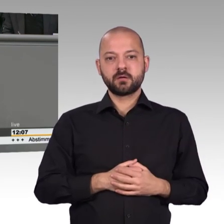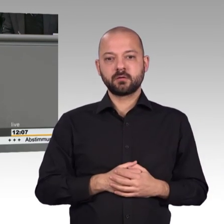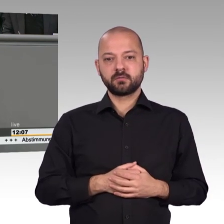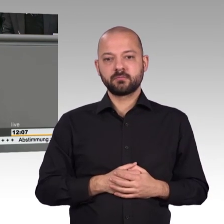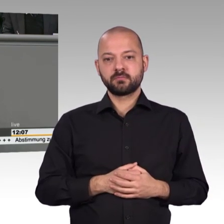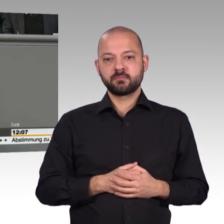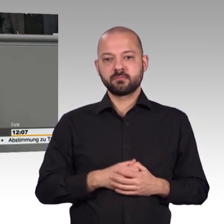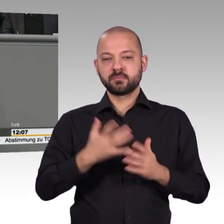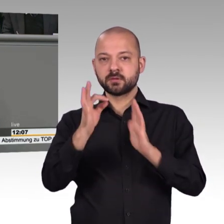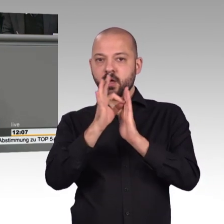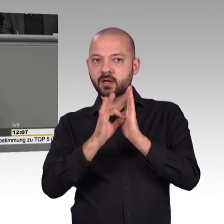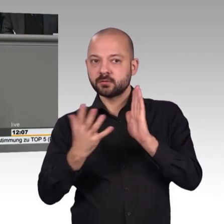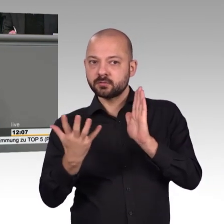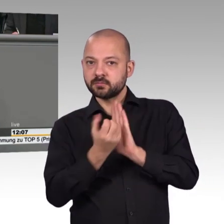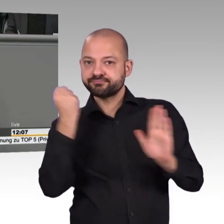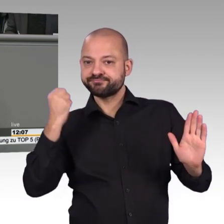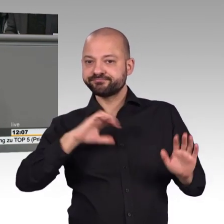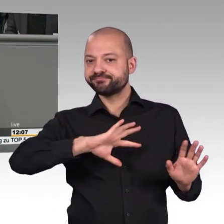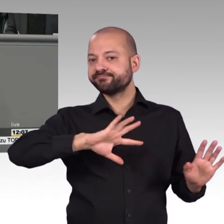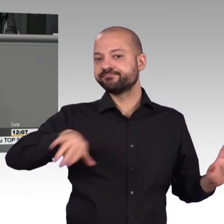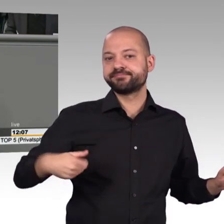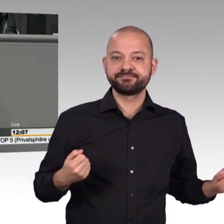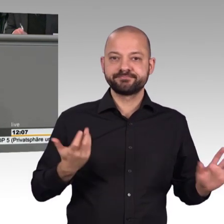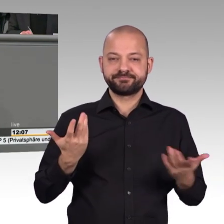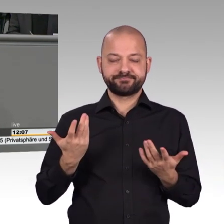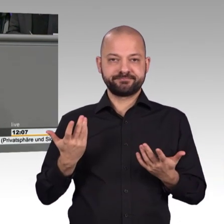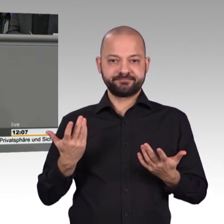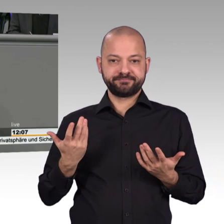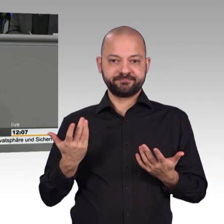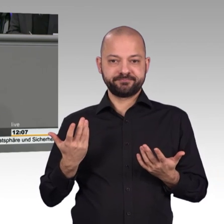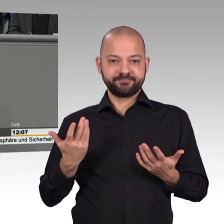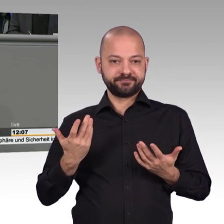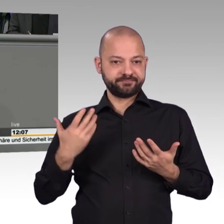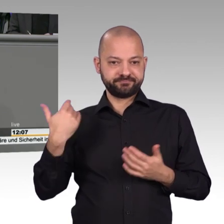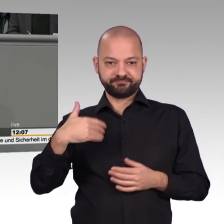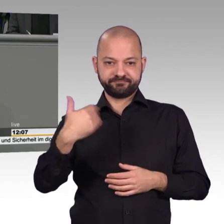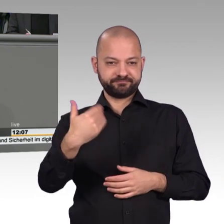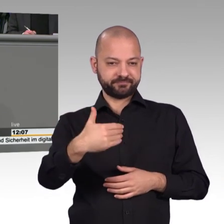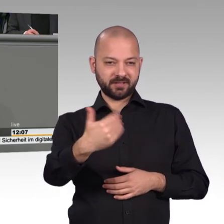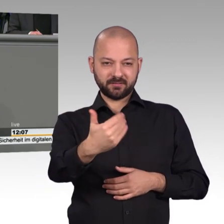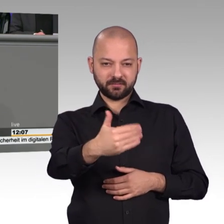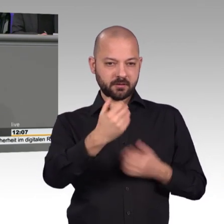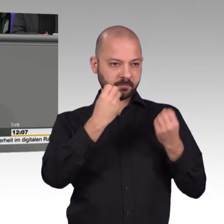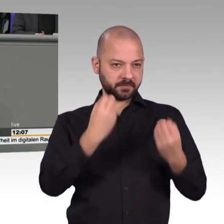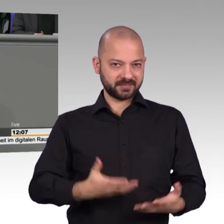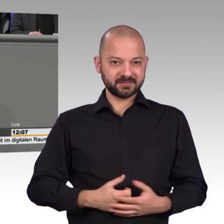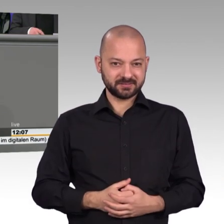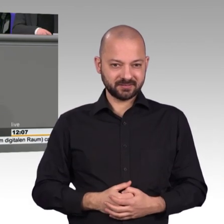Daten einen wirtschaftlichen Wert haben. Und immer wenn etwas einen wirtschaftlichen Wert hat, dann sind natürlich kriminelle